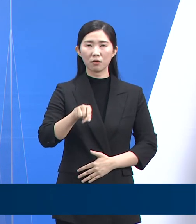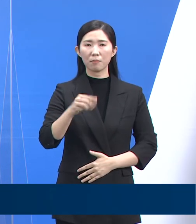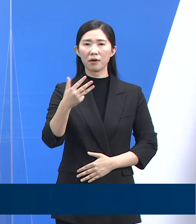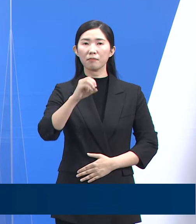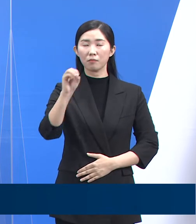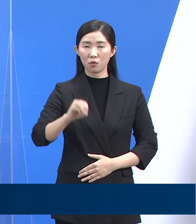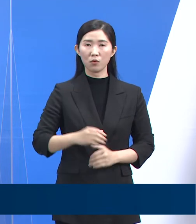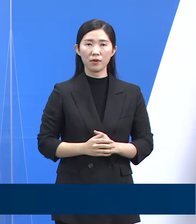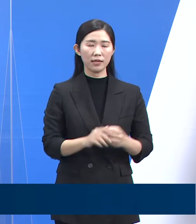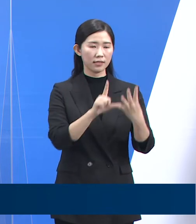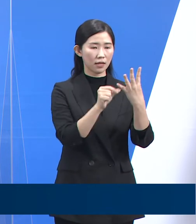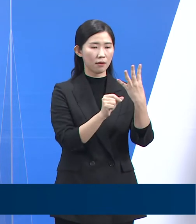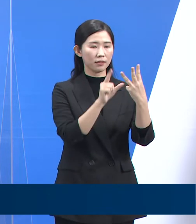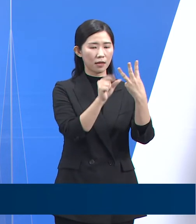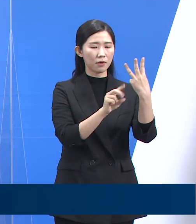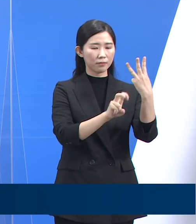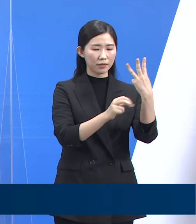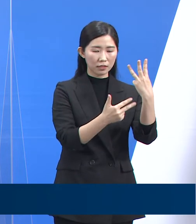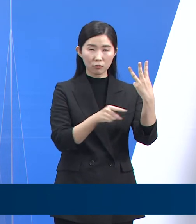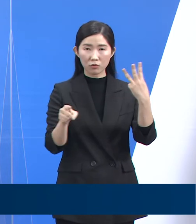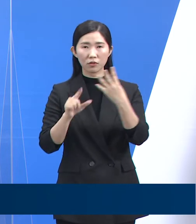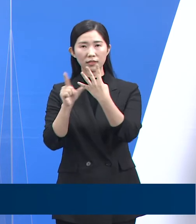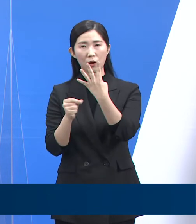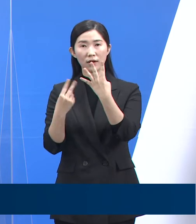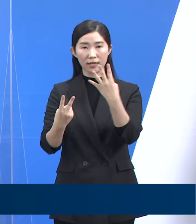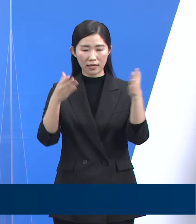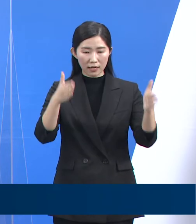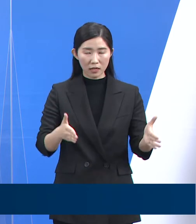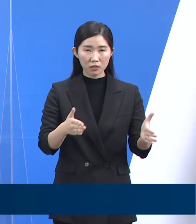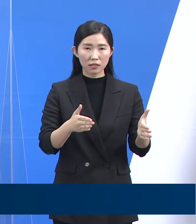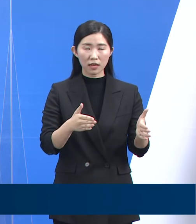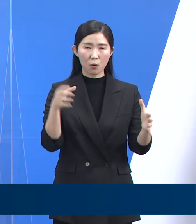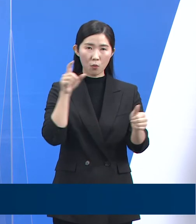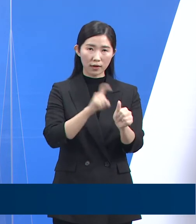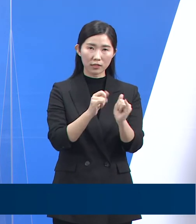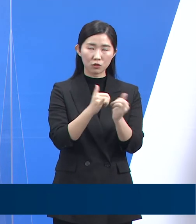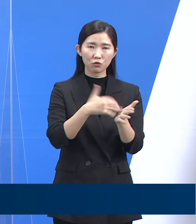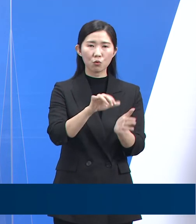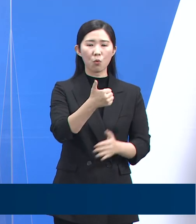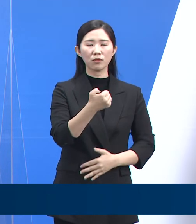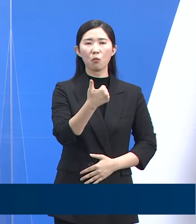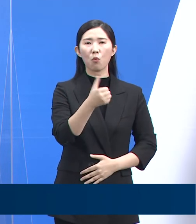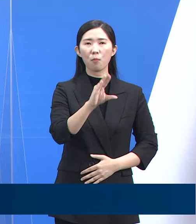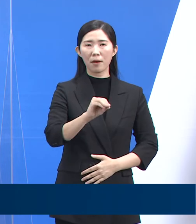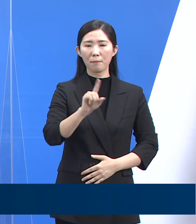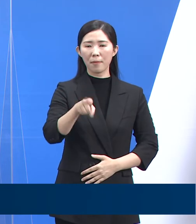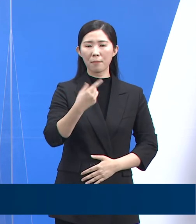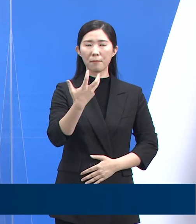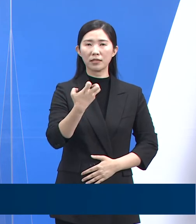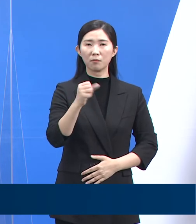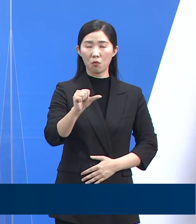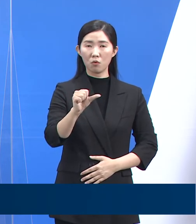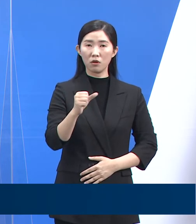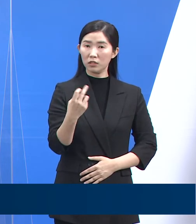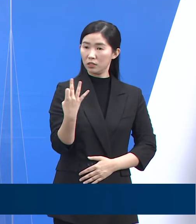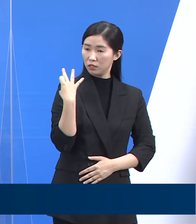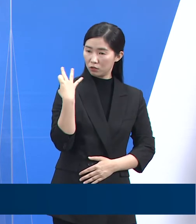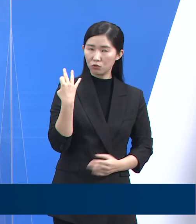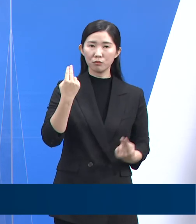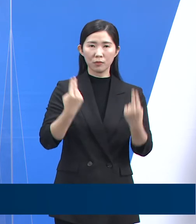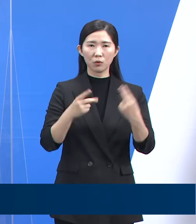3월 27일부터 4월 2일까지 한 주간 발생한 도내 확진자 수는 55만 185명으로 전주 대비 11만 1